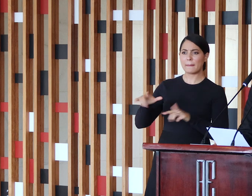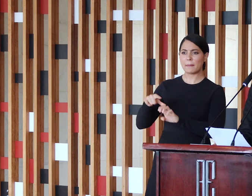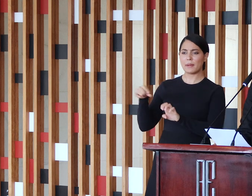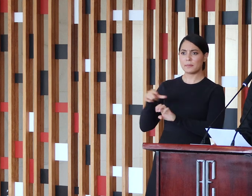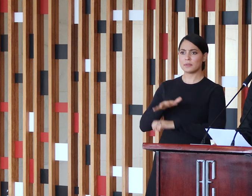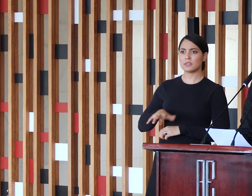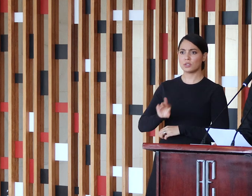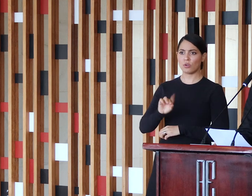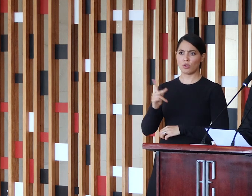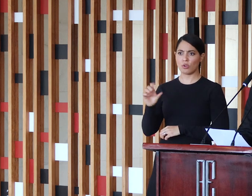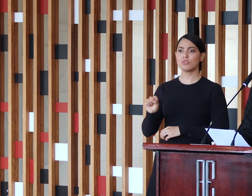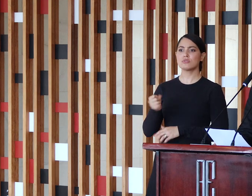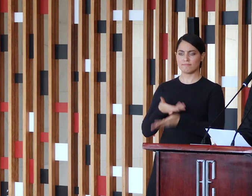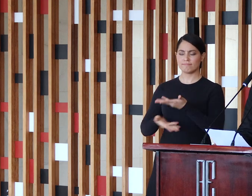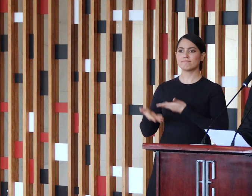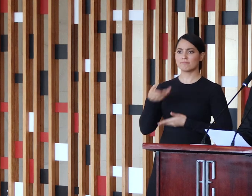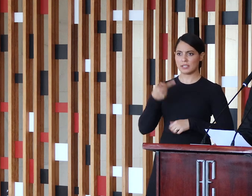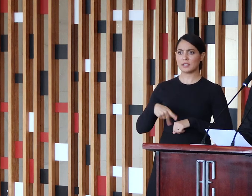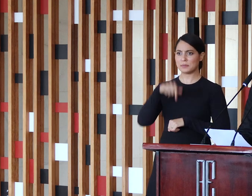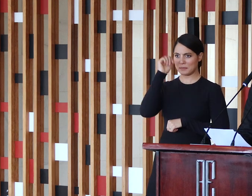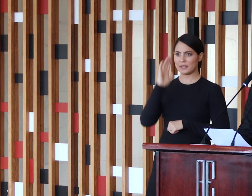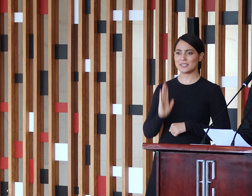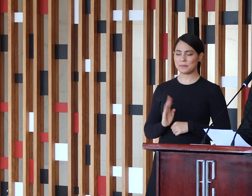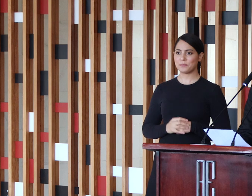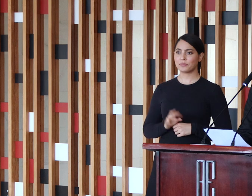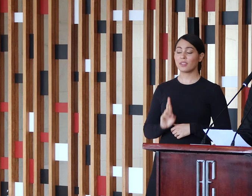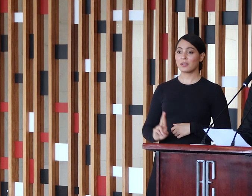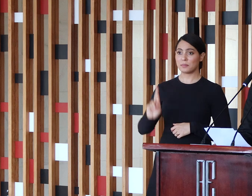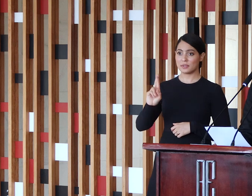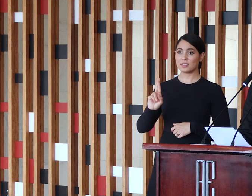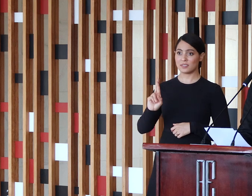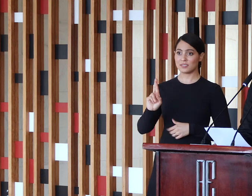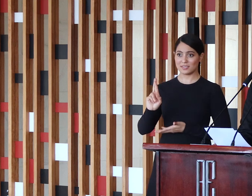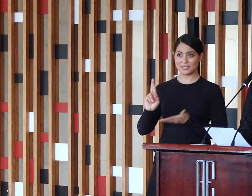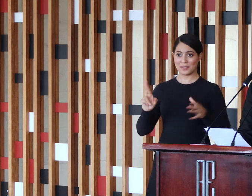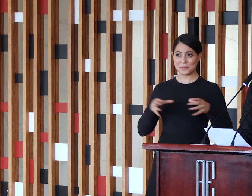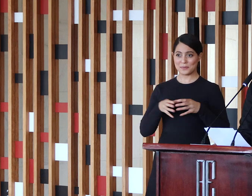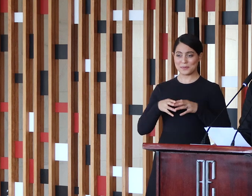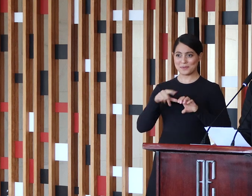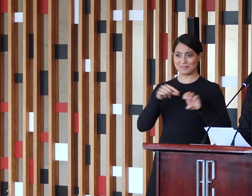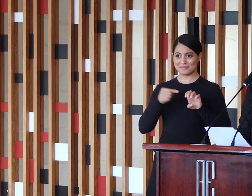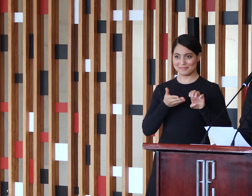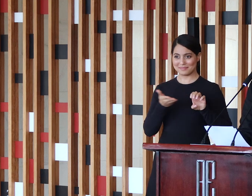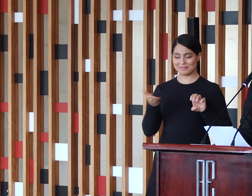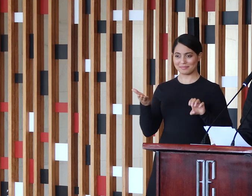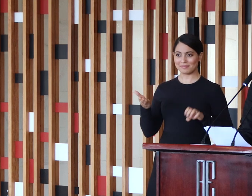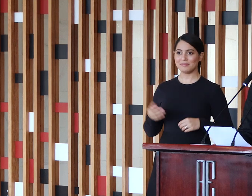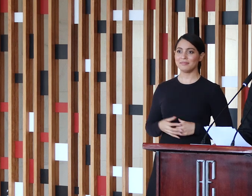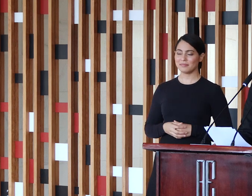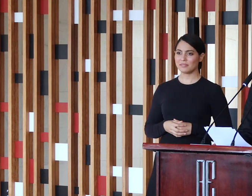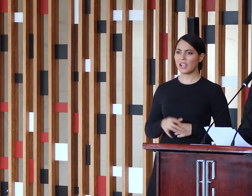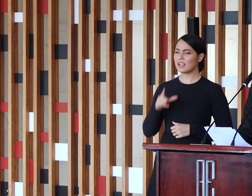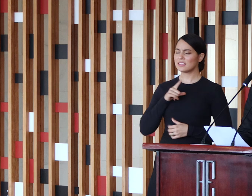brasileiros, aqui presentes, aqui representados por este grupo de empreendedores do setor, vindos de